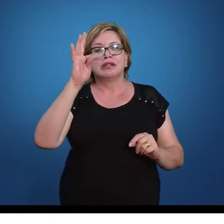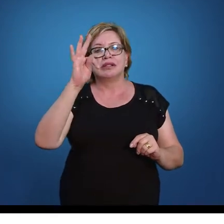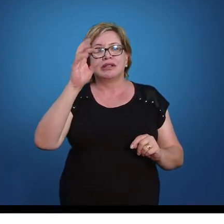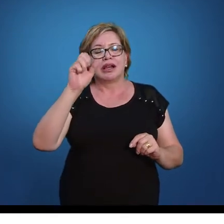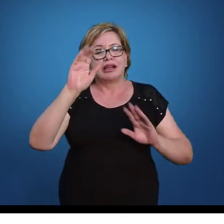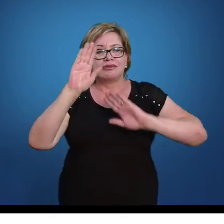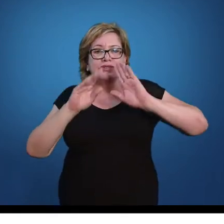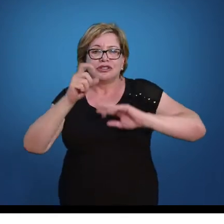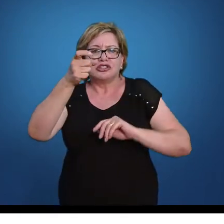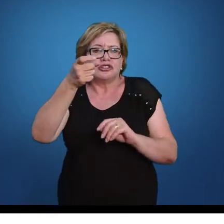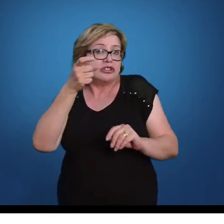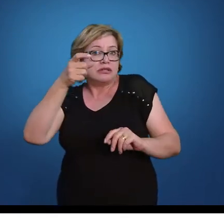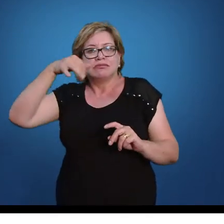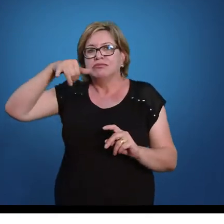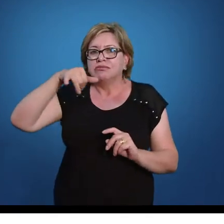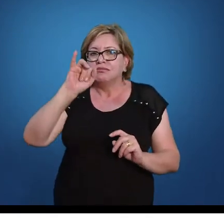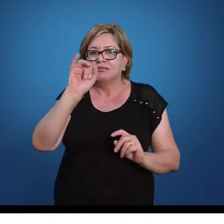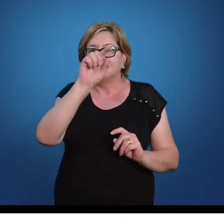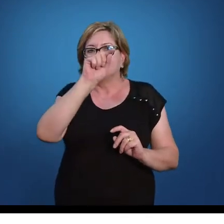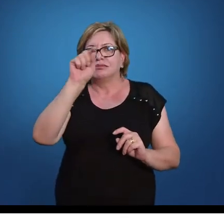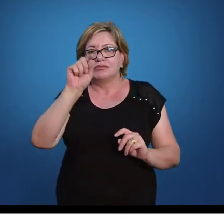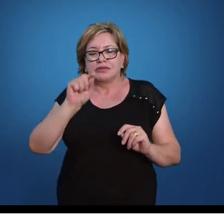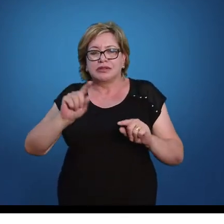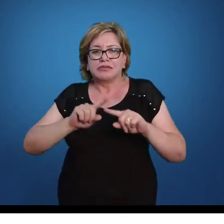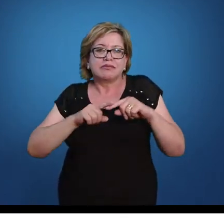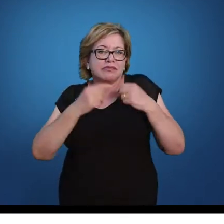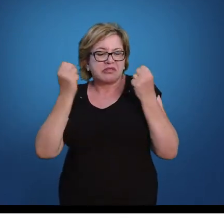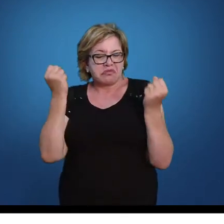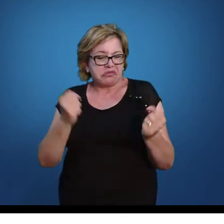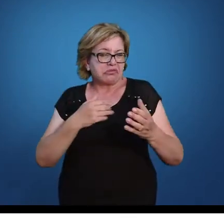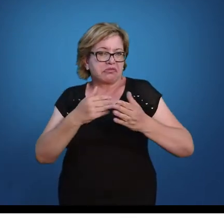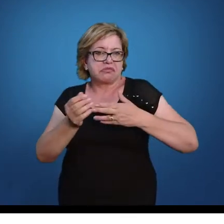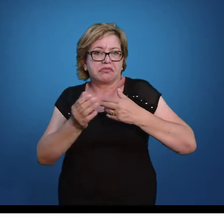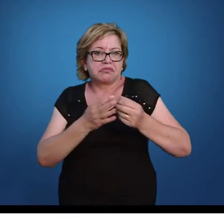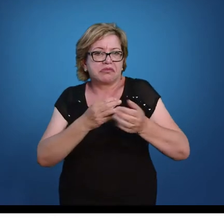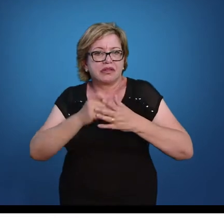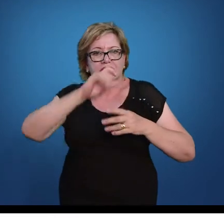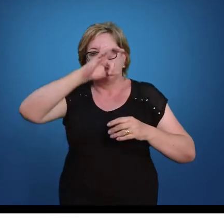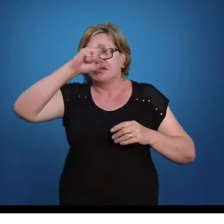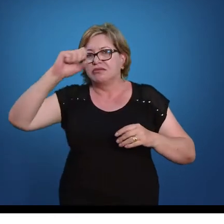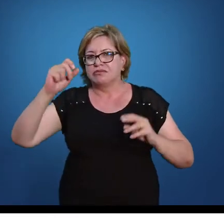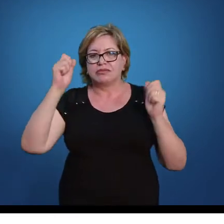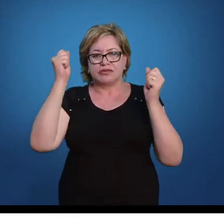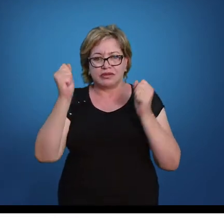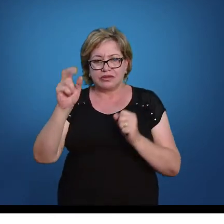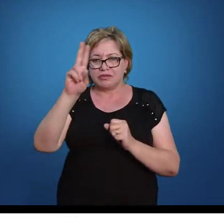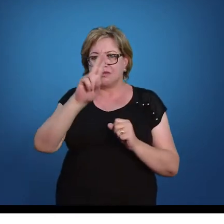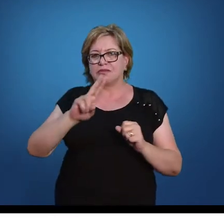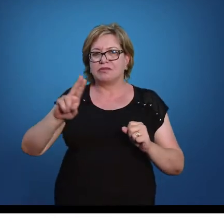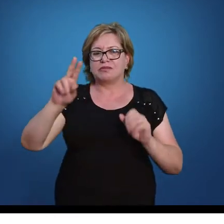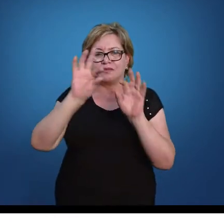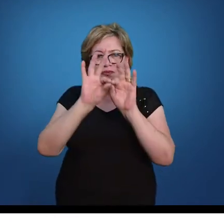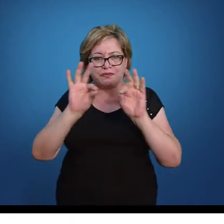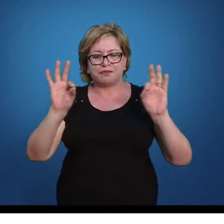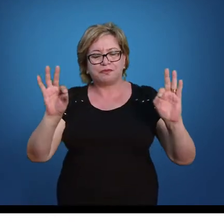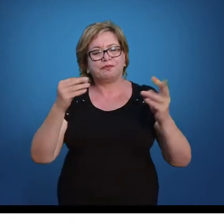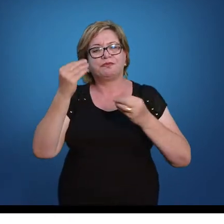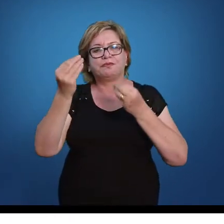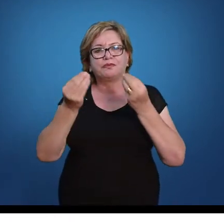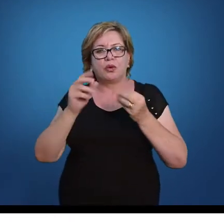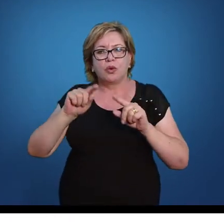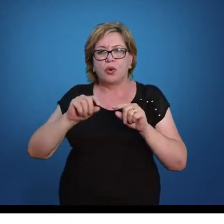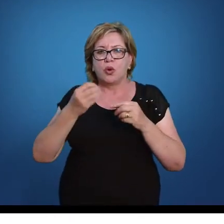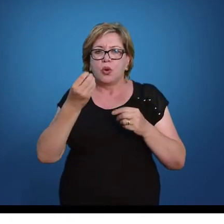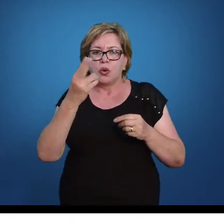habituais, X, Y, Z, mas é lógico que você pode usar a letra que você quiser para montar a tua equação. Ou mais uma